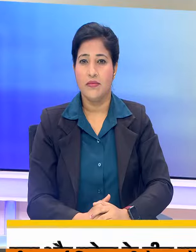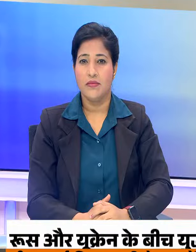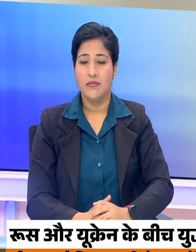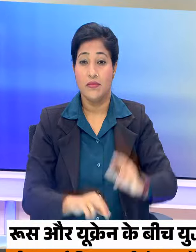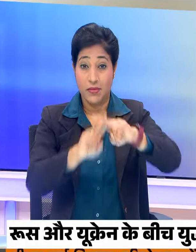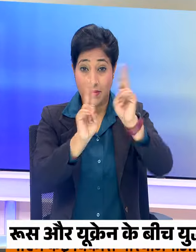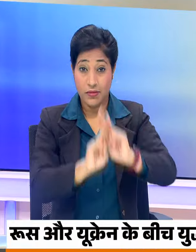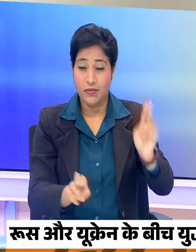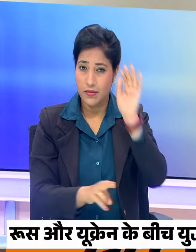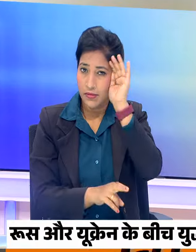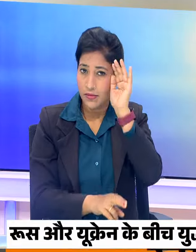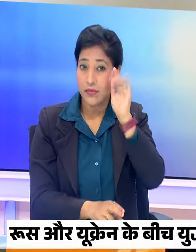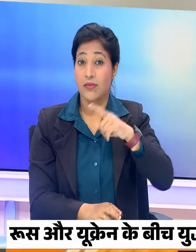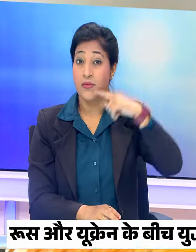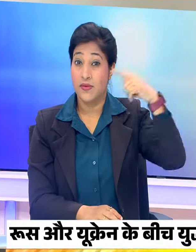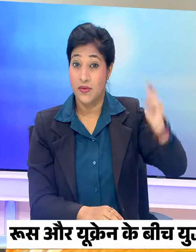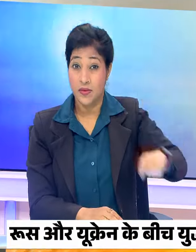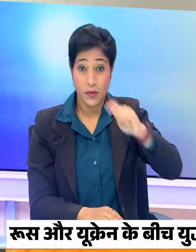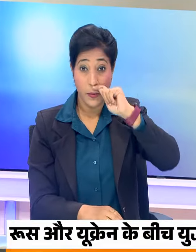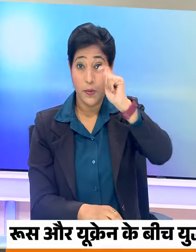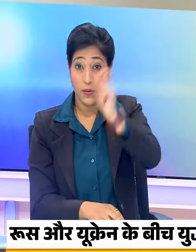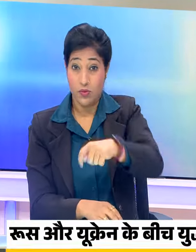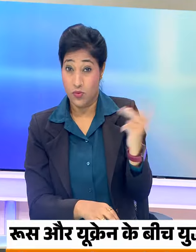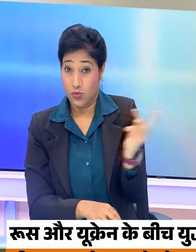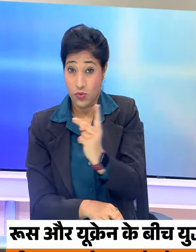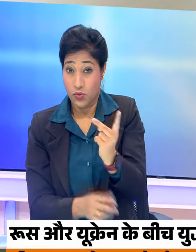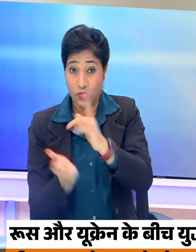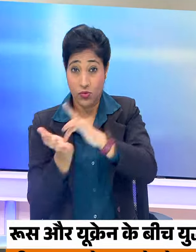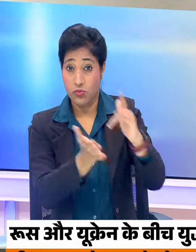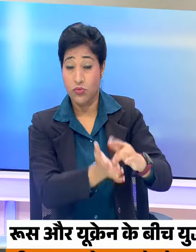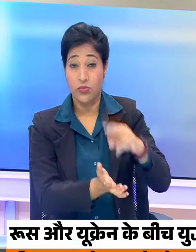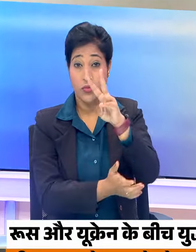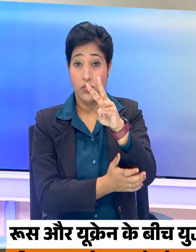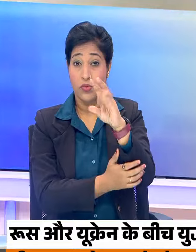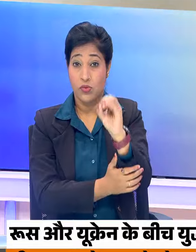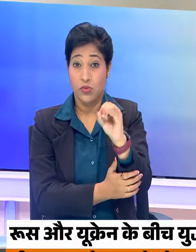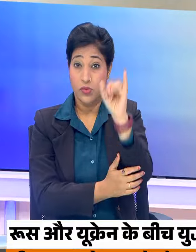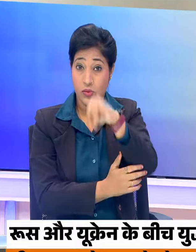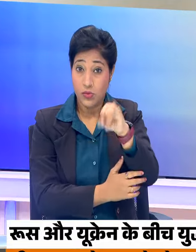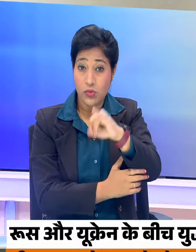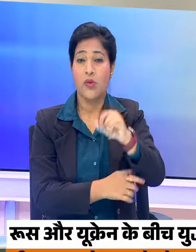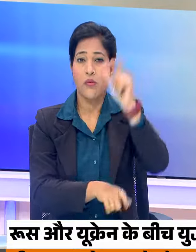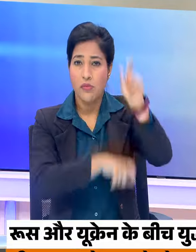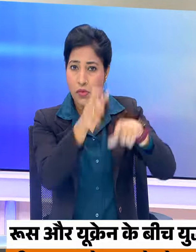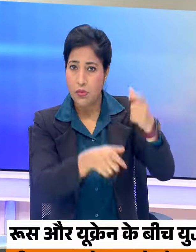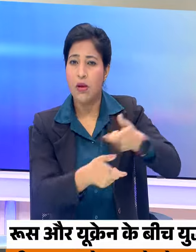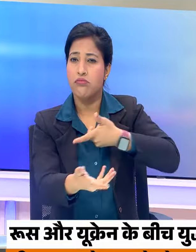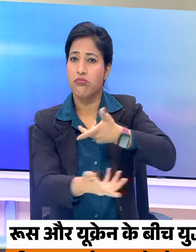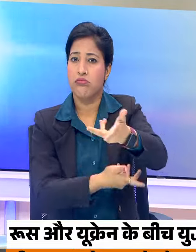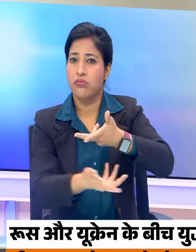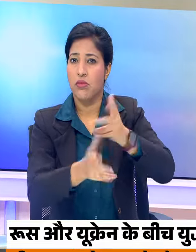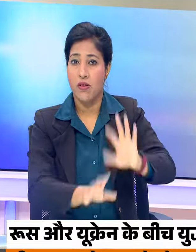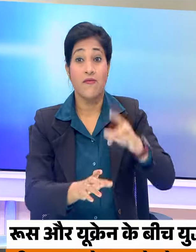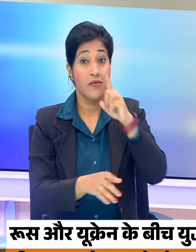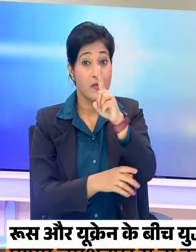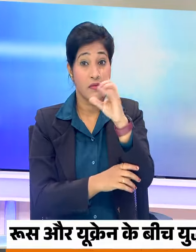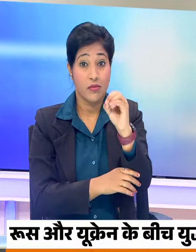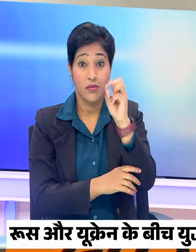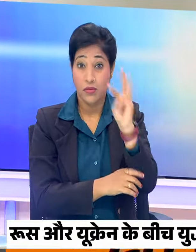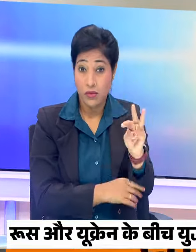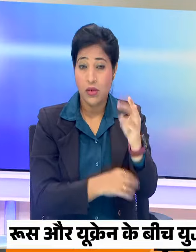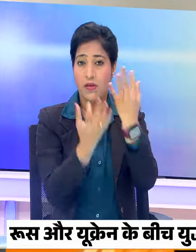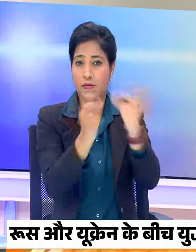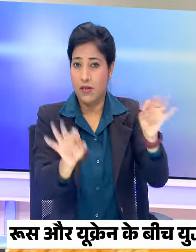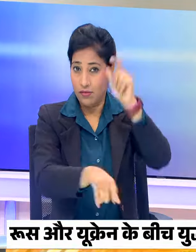अंतराश्ट्रे खबरों में रूस और युक्रेन के बीच 206 युद्धबंदियों का आदान प्रदान 103 रूसी सानी को को रहा करने के साथ ही